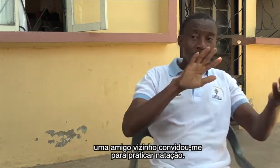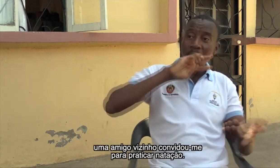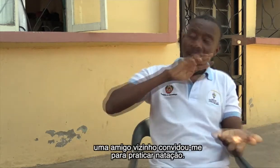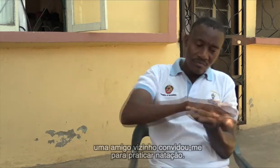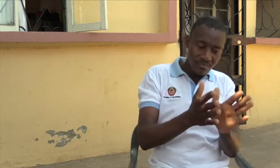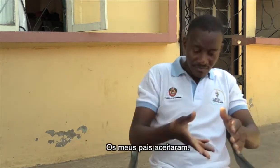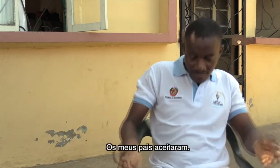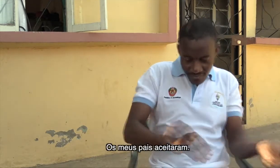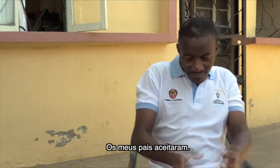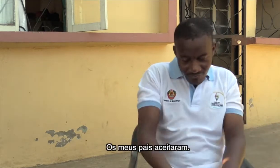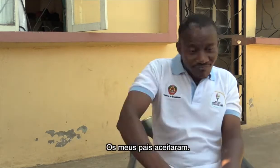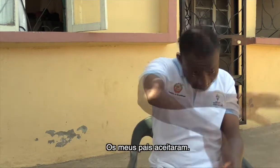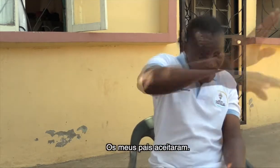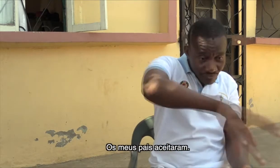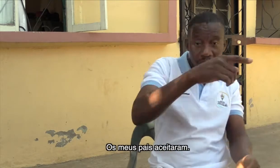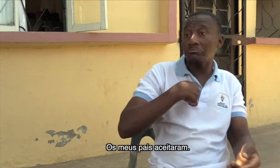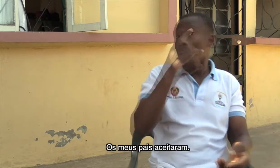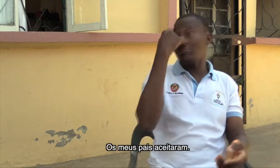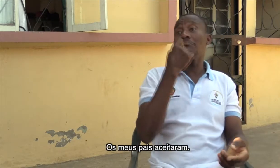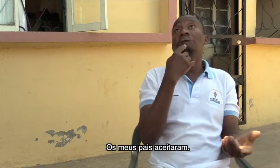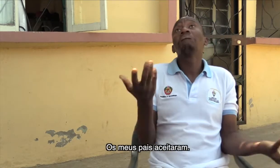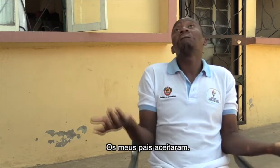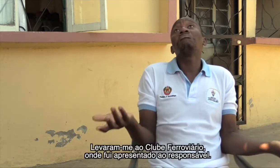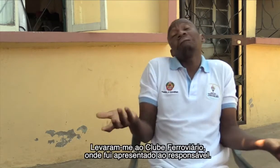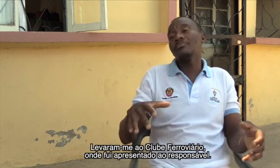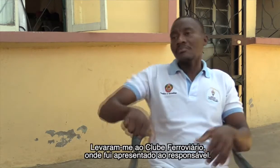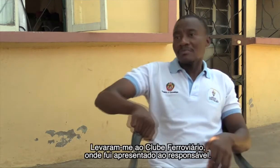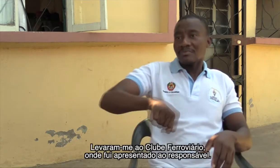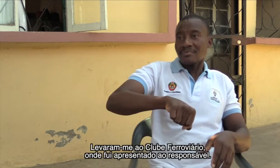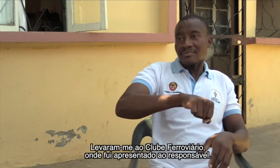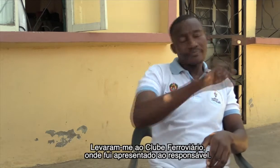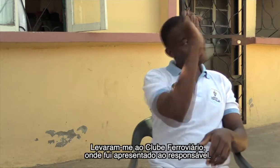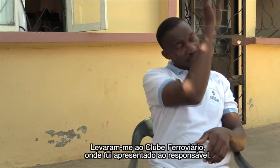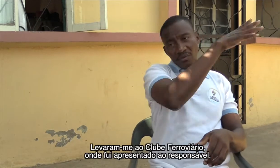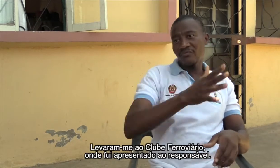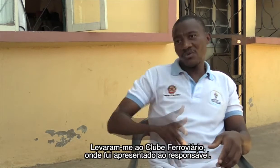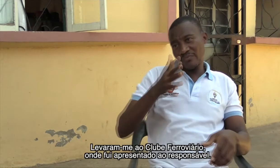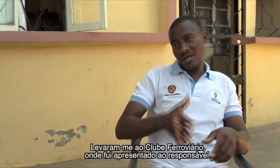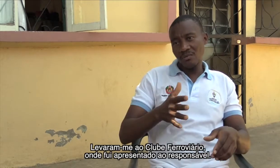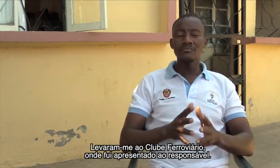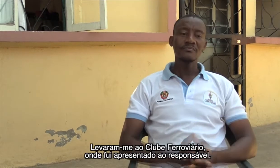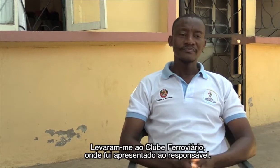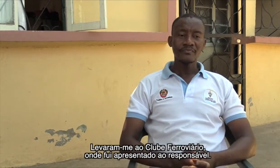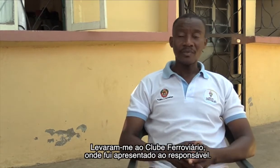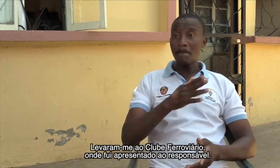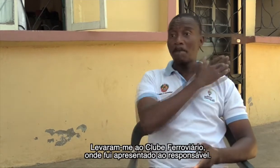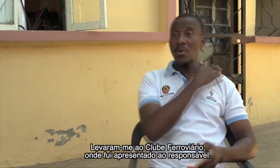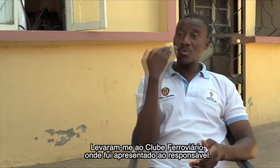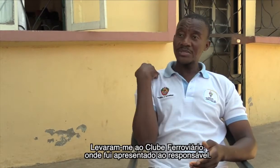natação. Os meus pais aceitaram, levaram-me ao clube ferroviário, onde fui